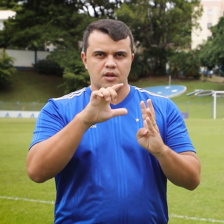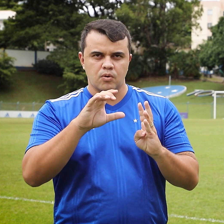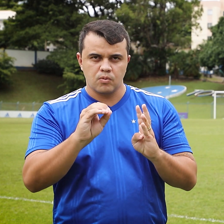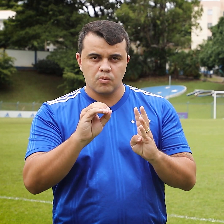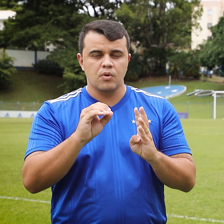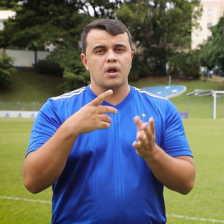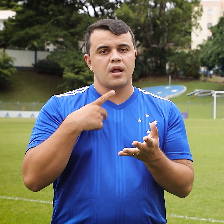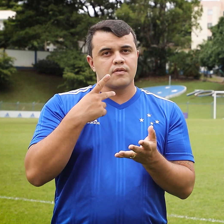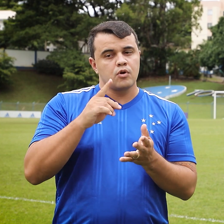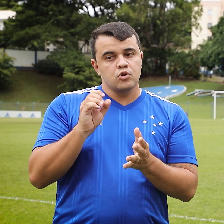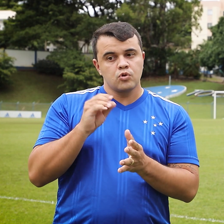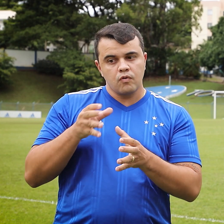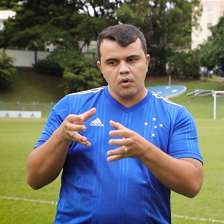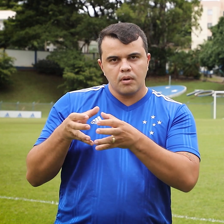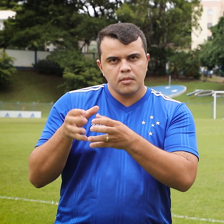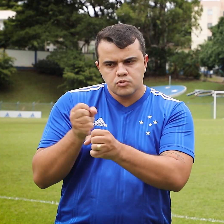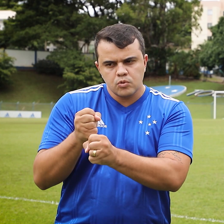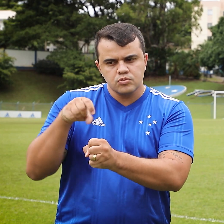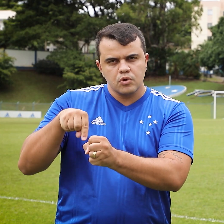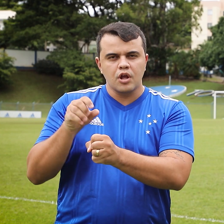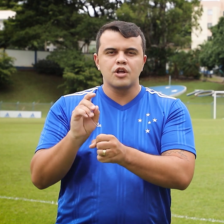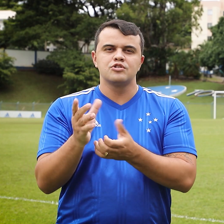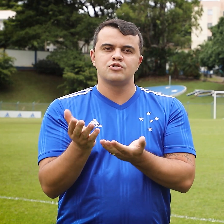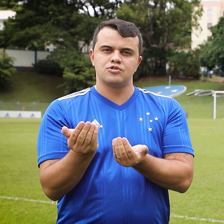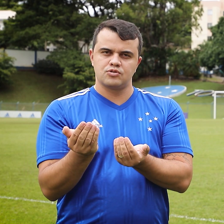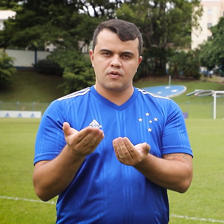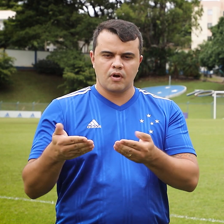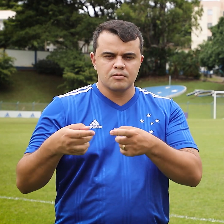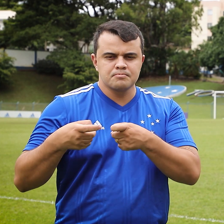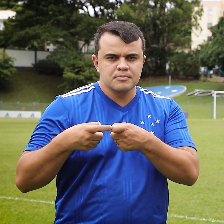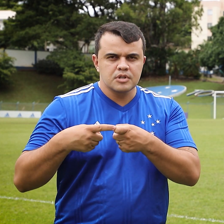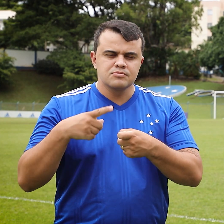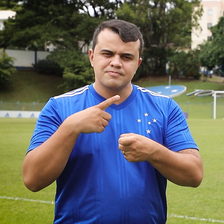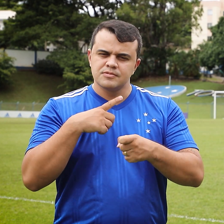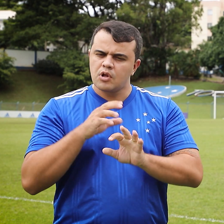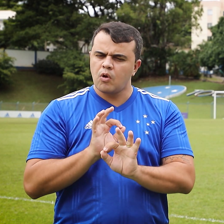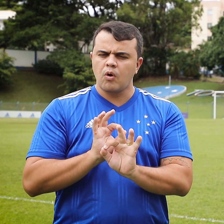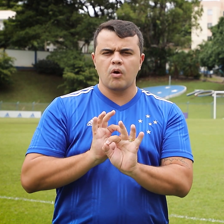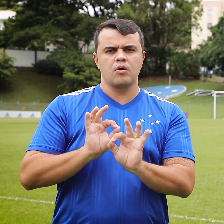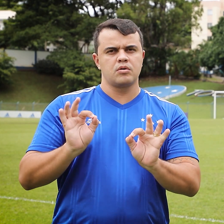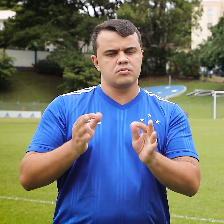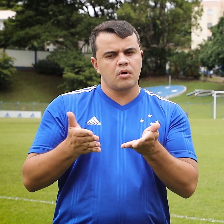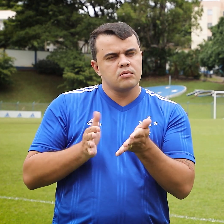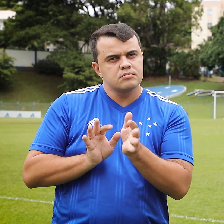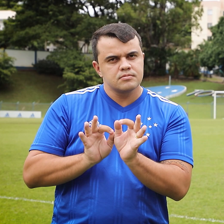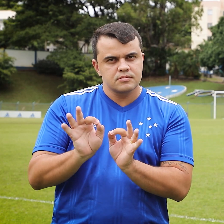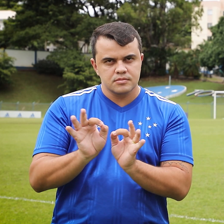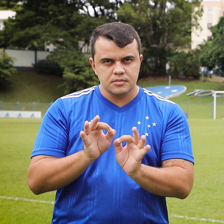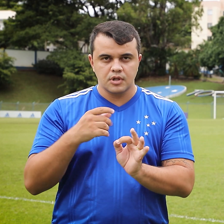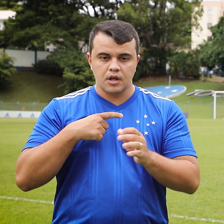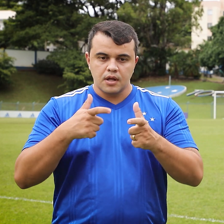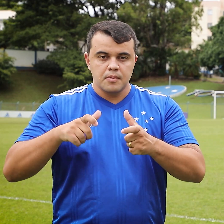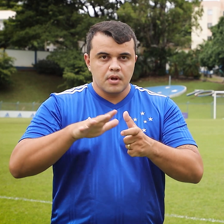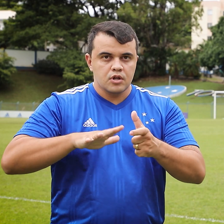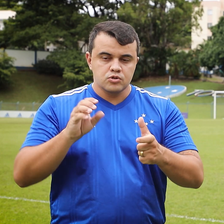No novo espaço, os jovens atletas contam com total infraestrutura, em um ambiente moderno e com as cores do Cruzeiro.